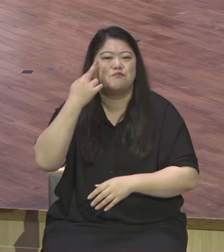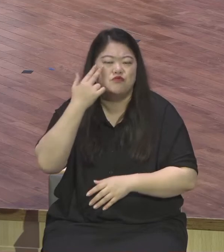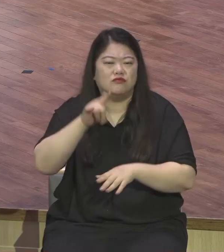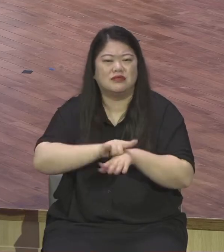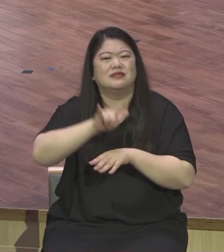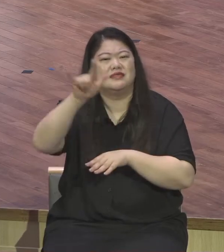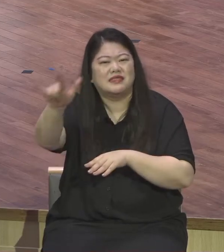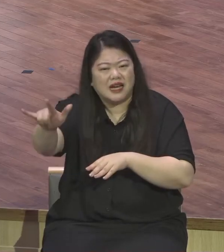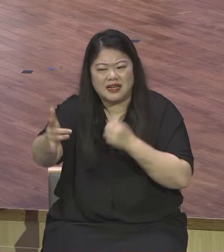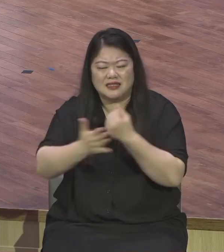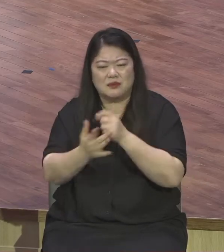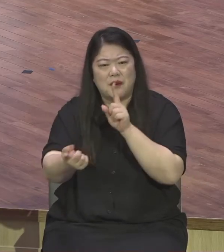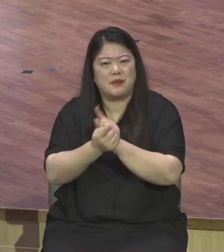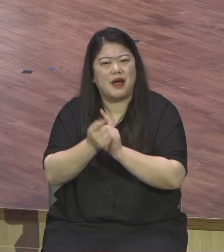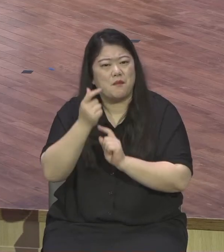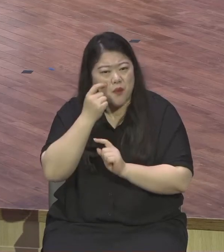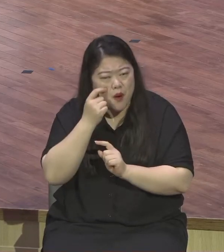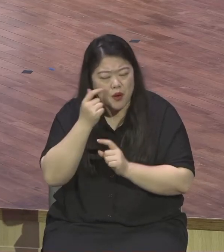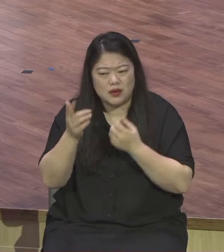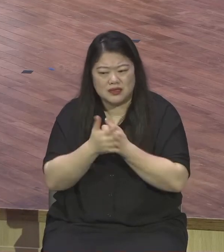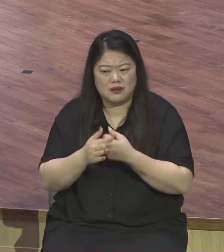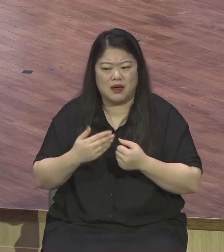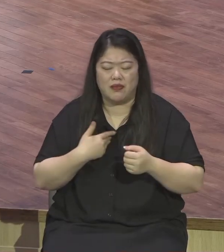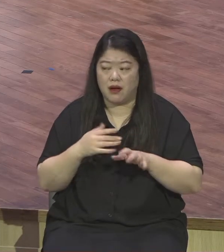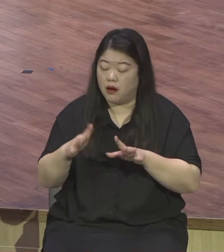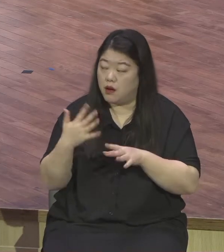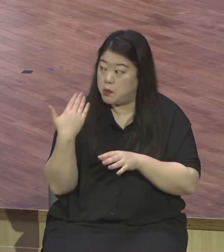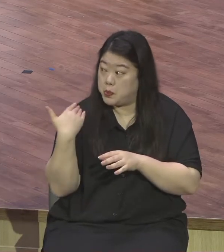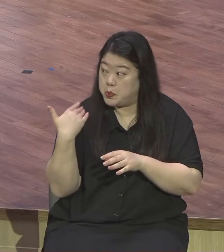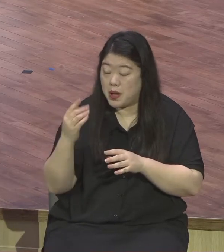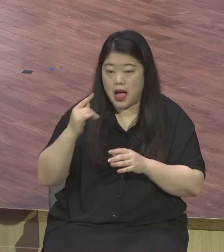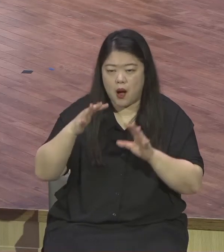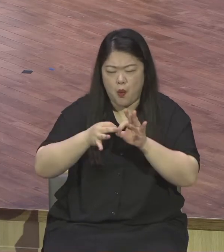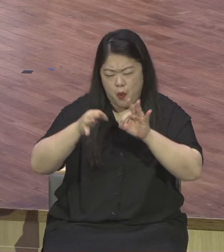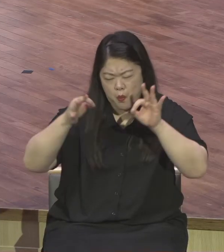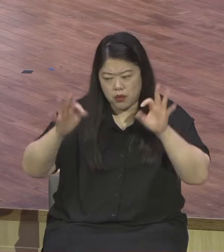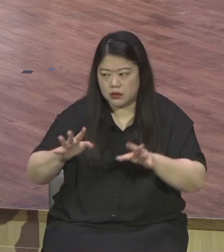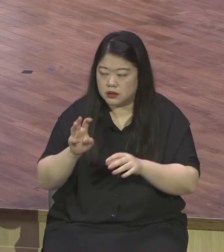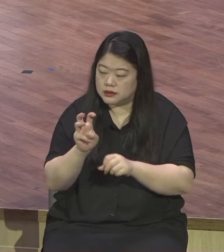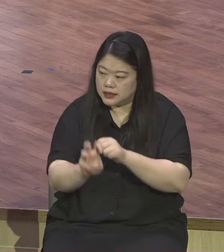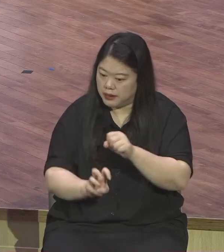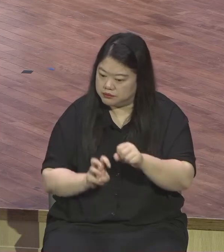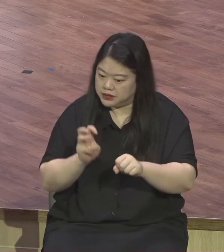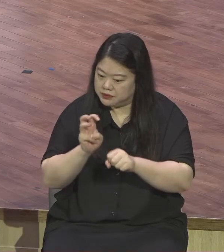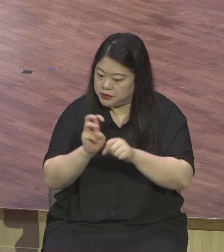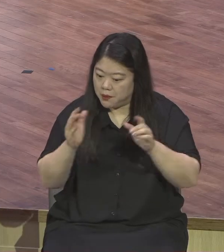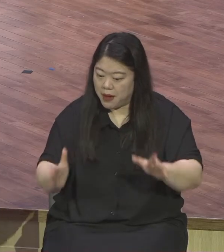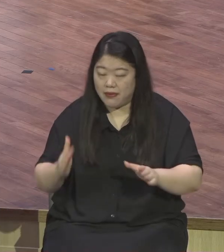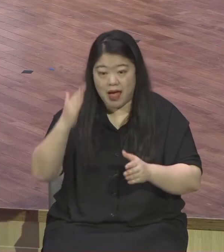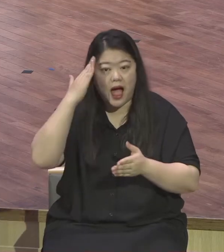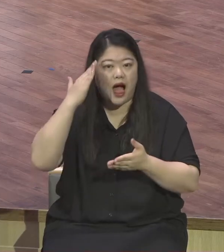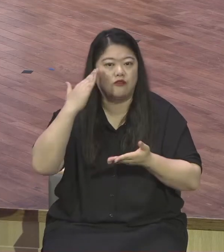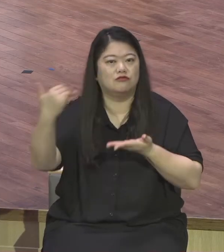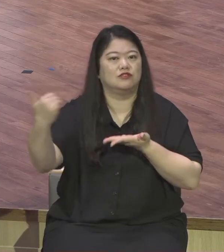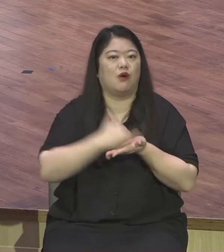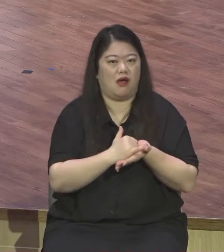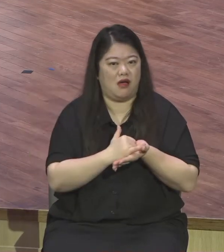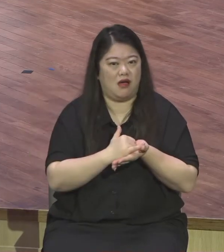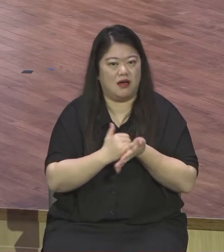선교사로 현장에 가있다는 말만 들었습니다 조금 끝나면 식사 자면서 대화를 나누고